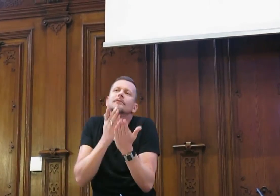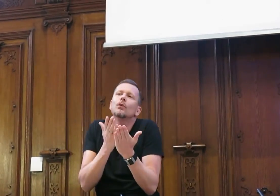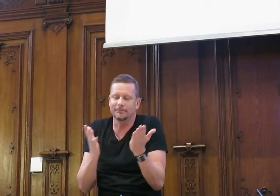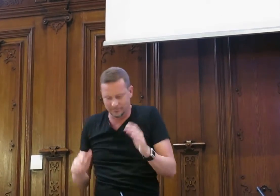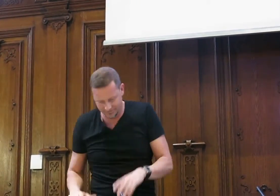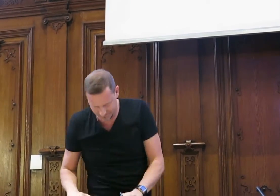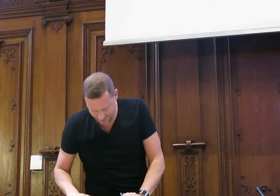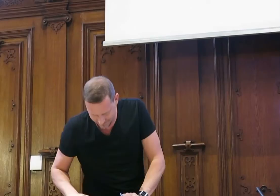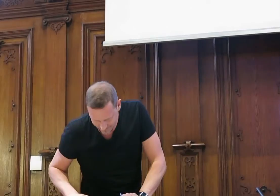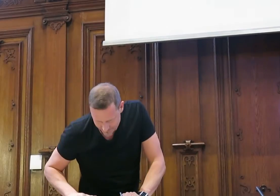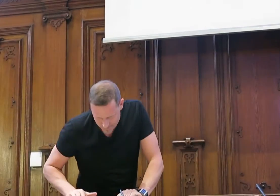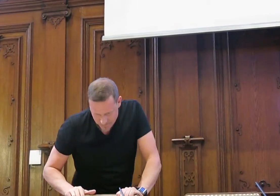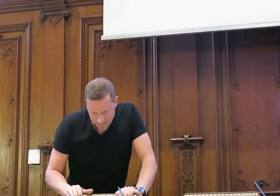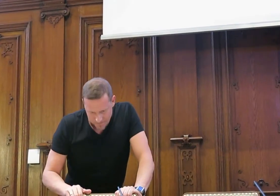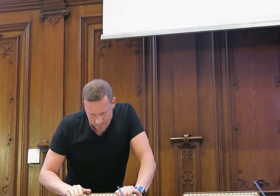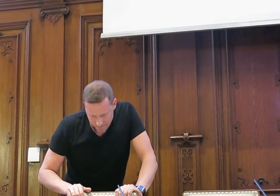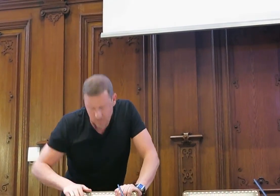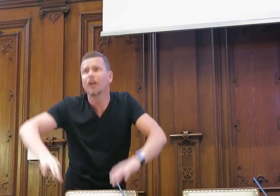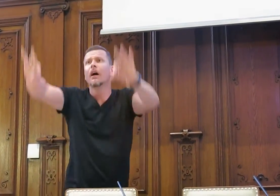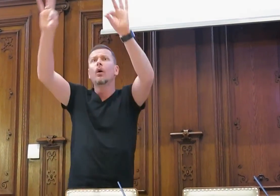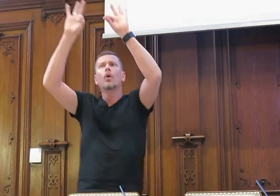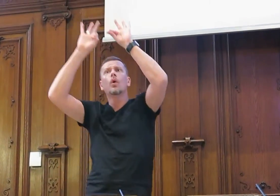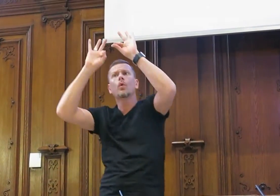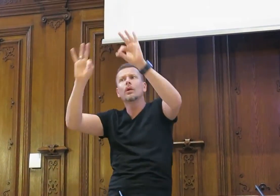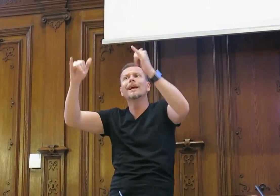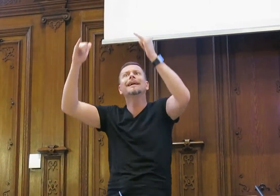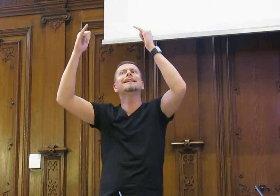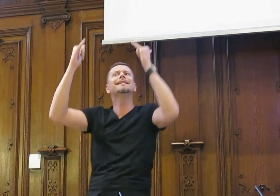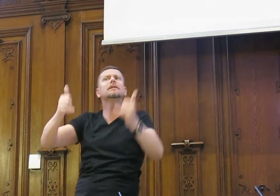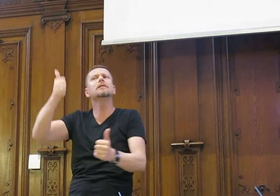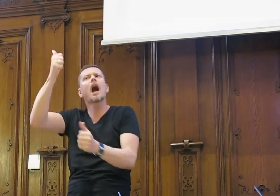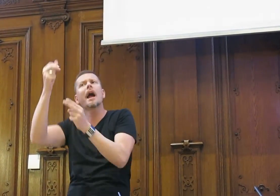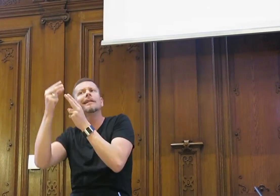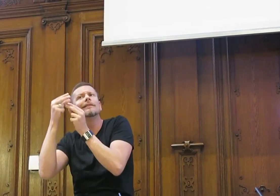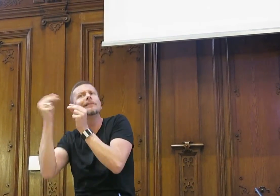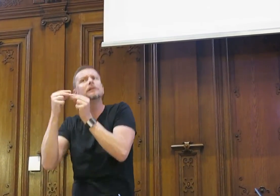Also auch ganz glücklich, da muss ich auch als einiger Betroffener ein auf die Schaufel,